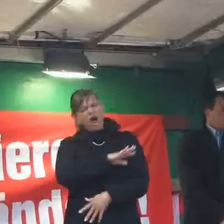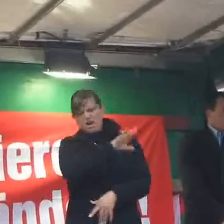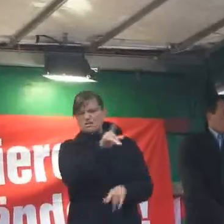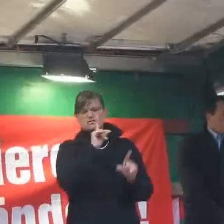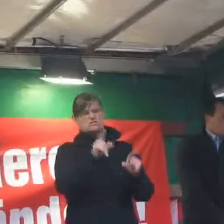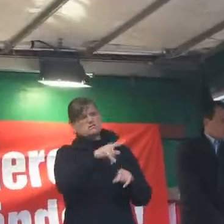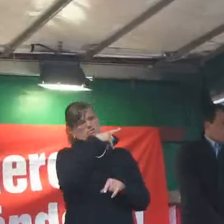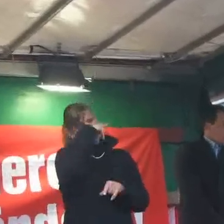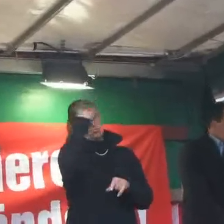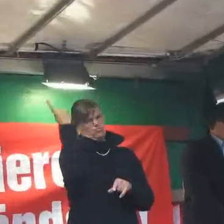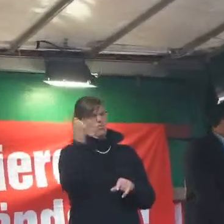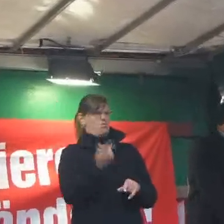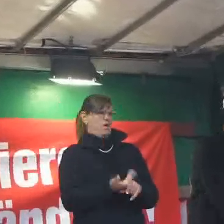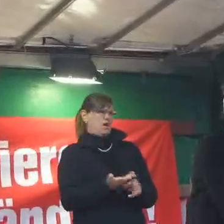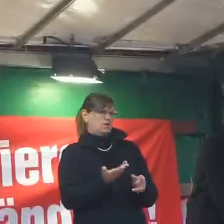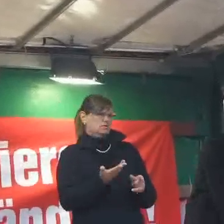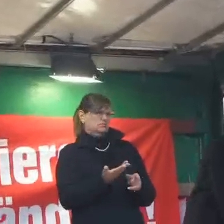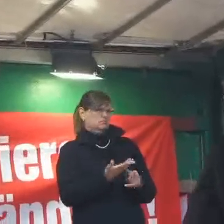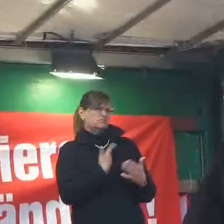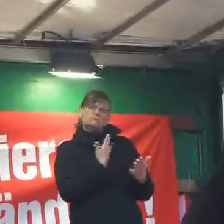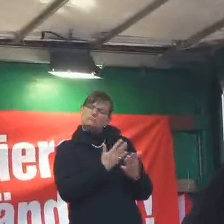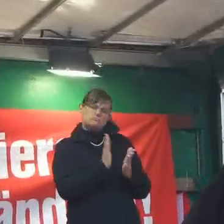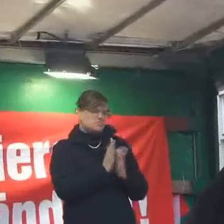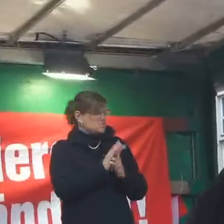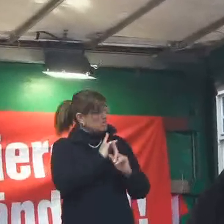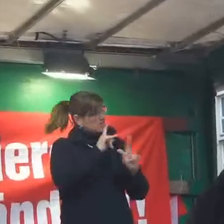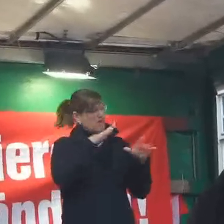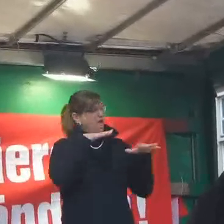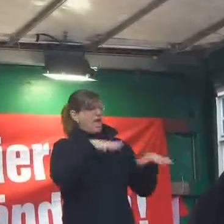Sprüche. Fallen Sie nicht darauf herein.